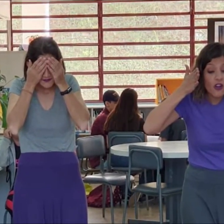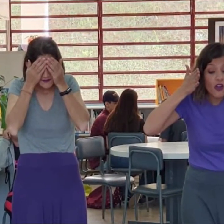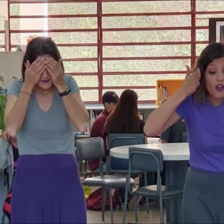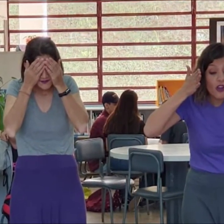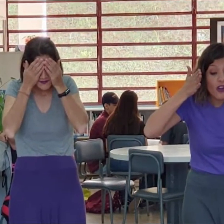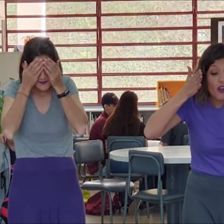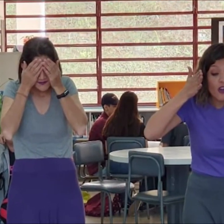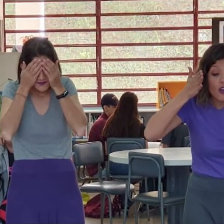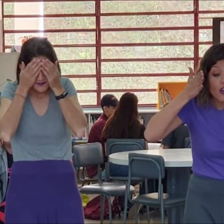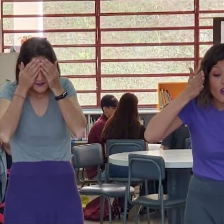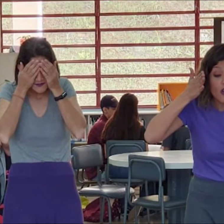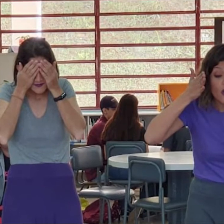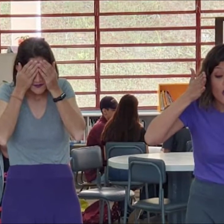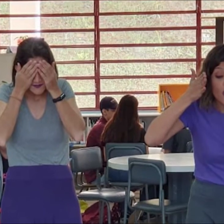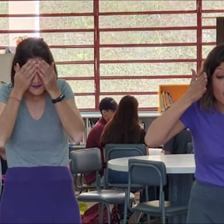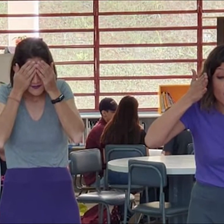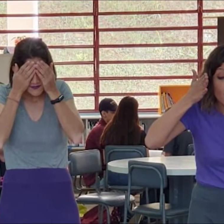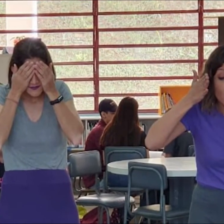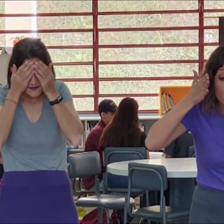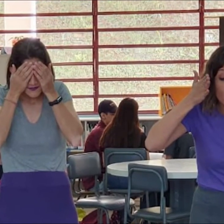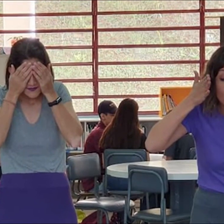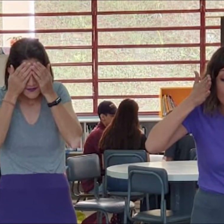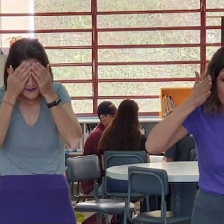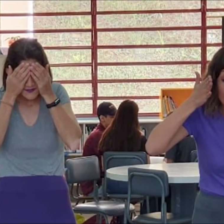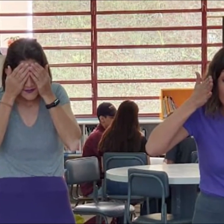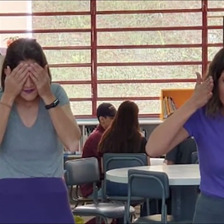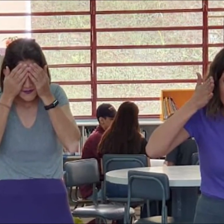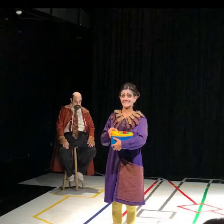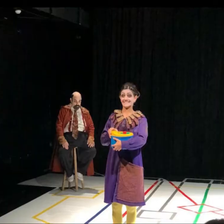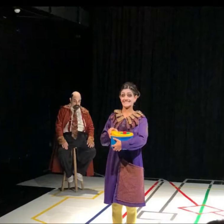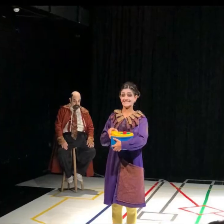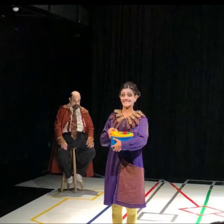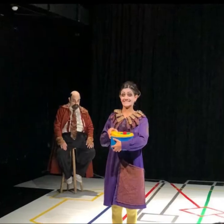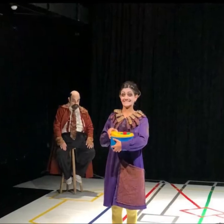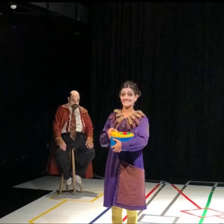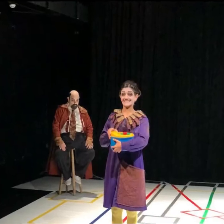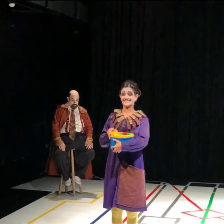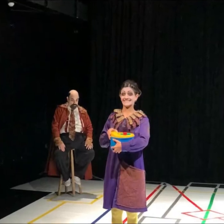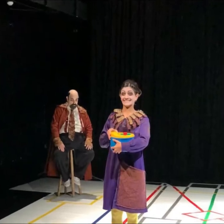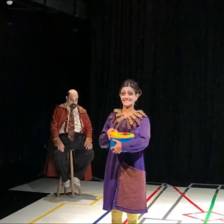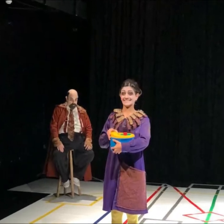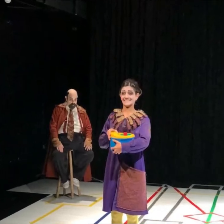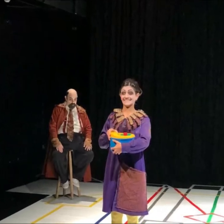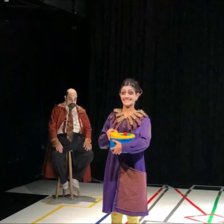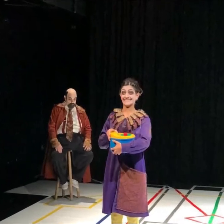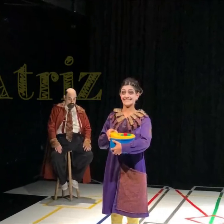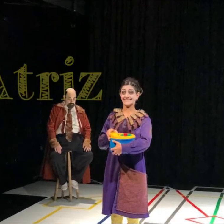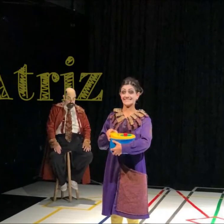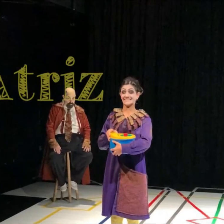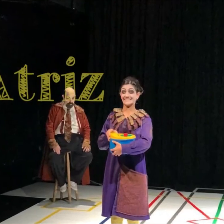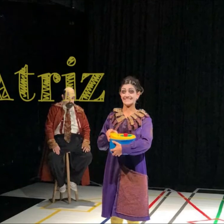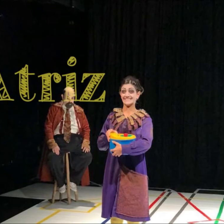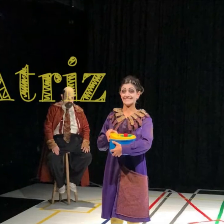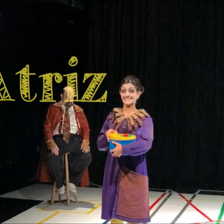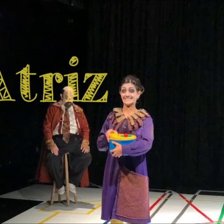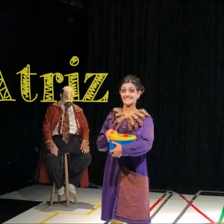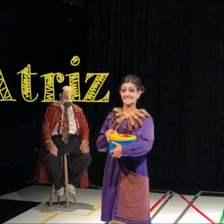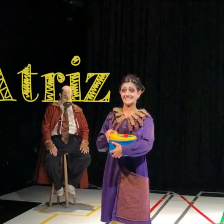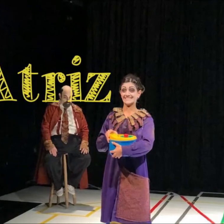olhos, enquanto a outra mulher está prestes a tapar também. Vista de uma plateia, em cima de um chão todo branco, com longas